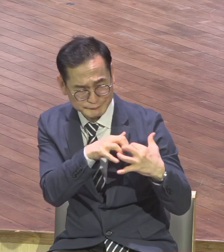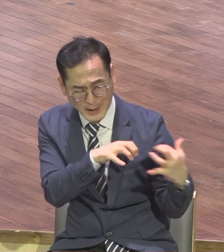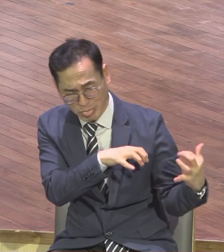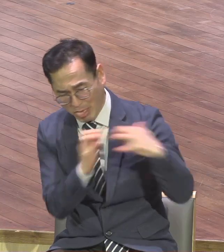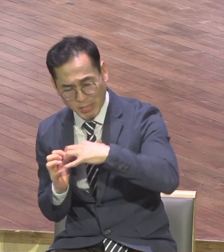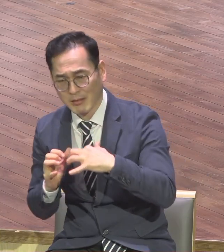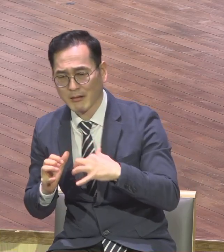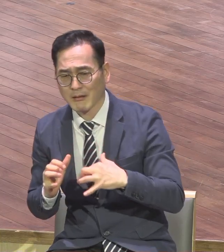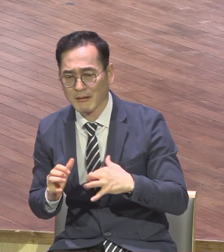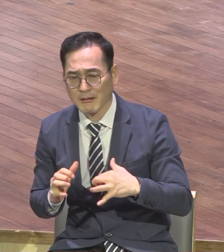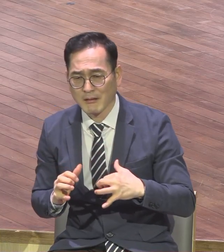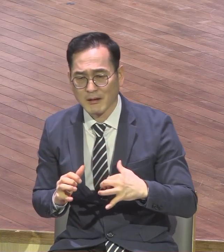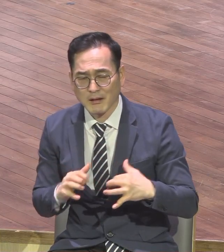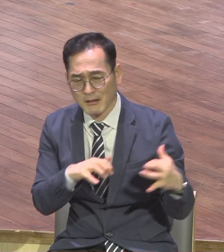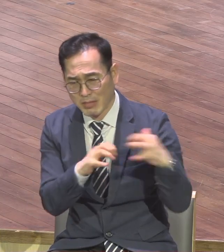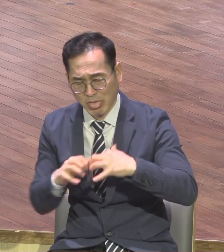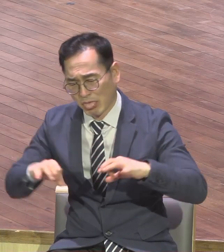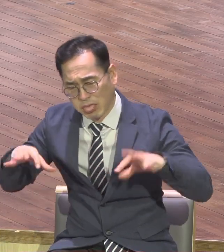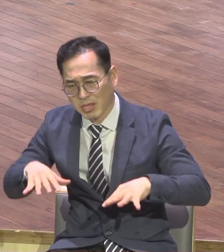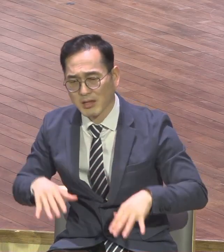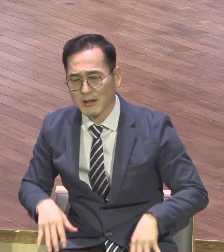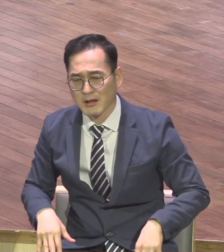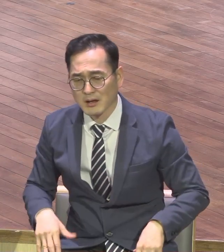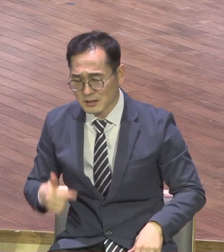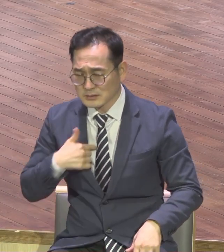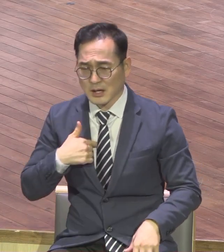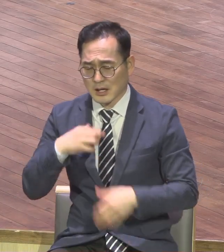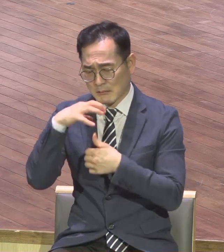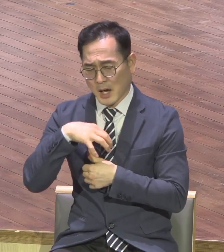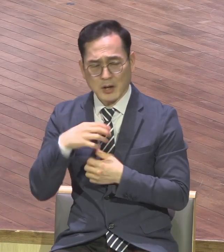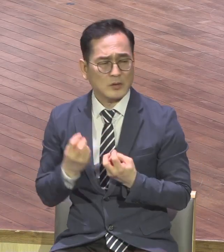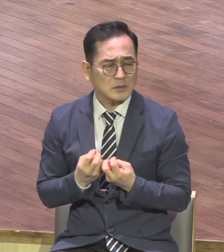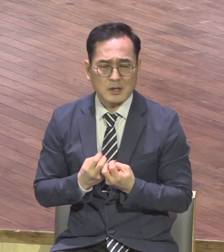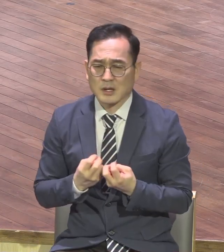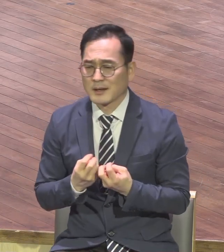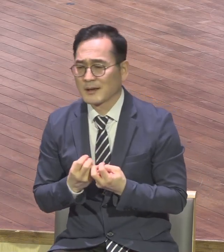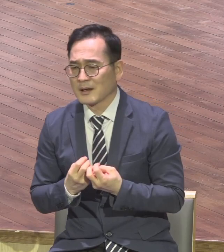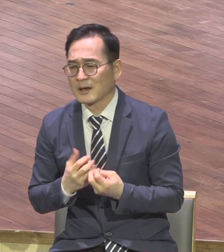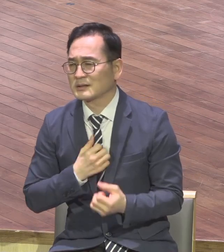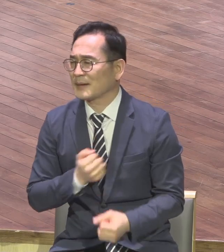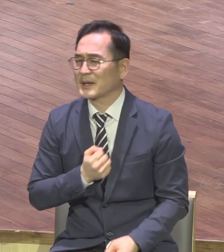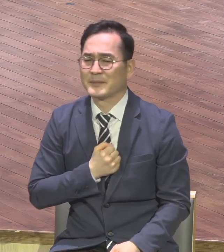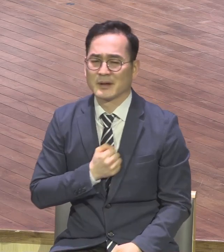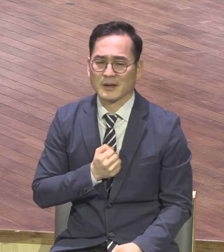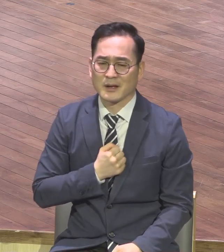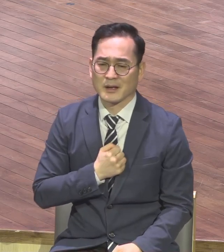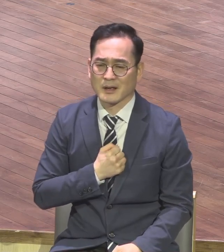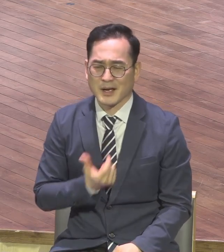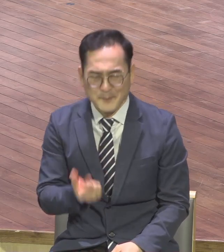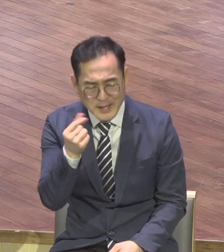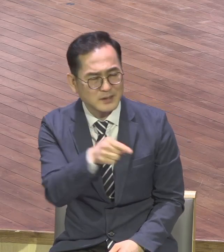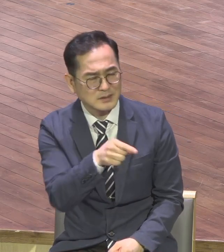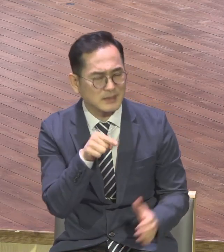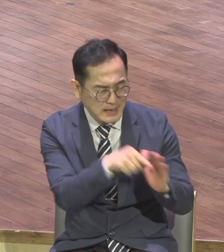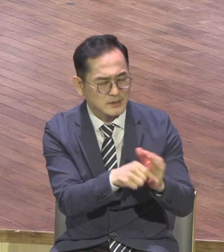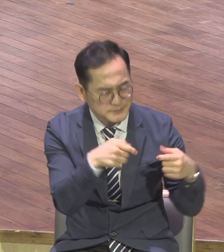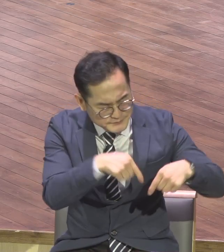모르는 상황인데 자신을 감옥에 갇혀있으니까 얼마나 답답했겠어요 이때 하나님께서